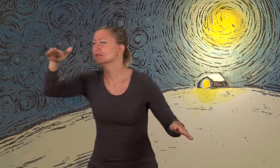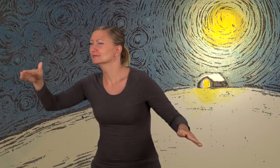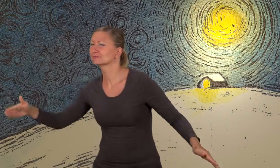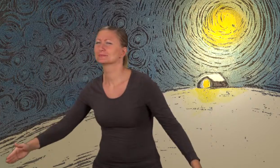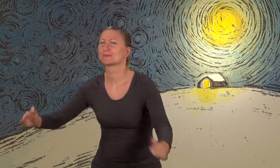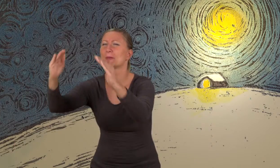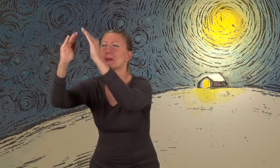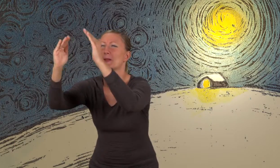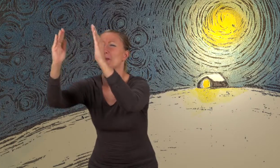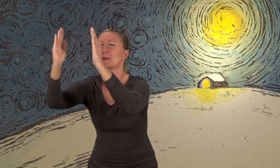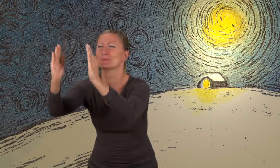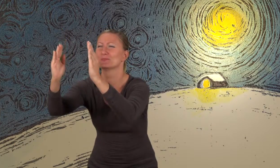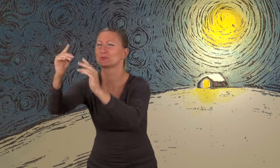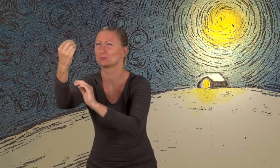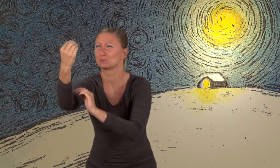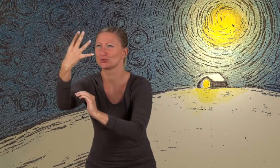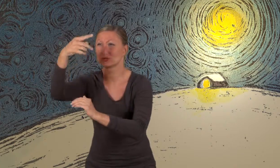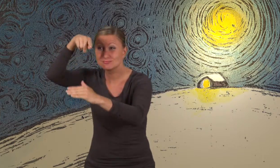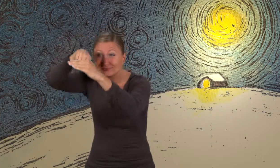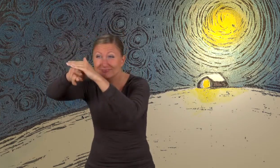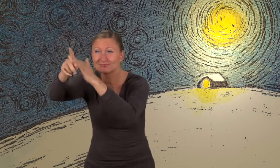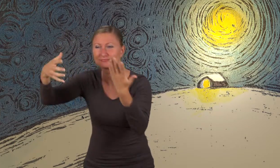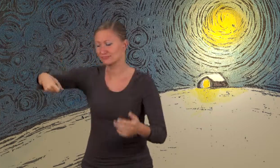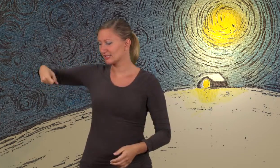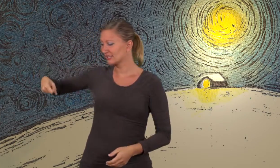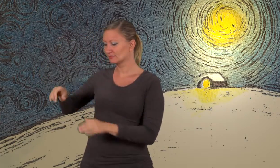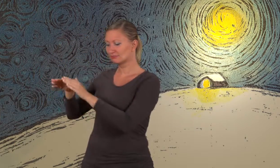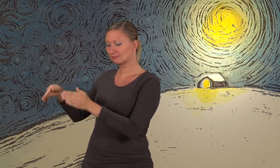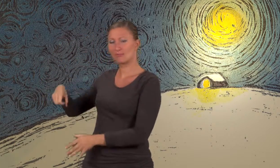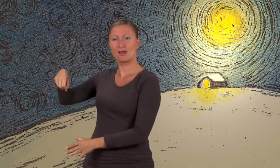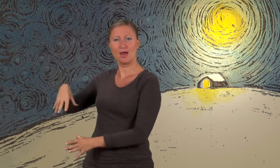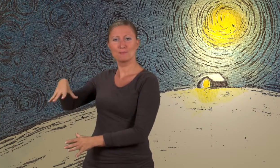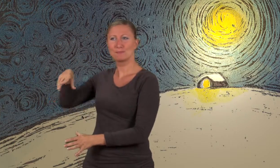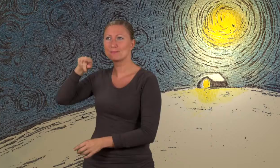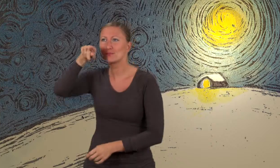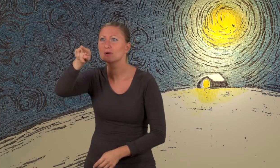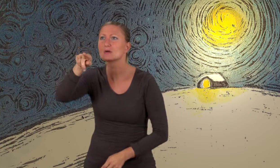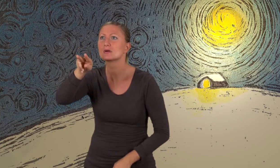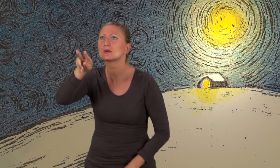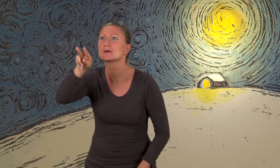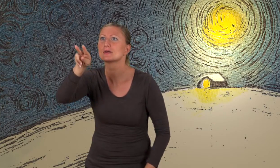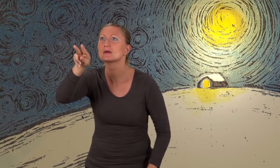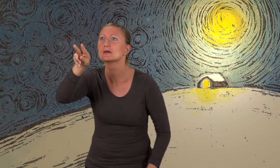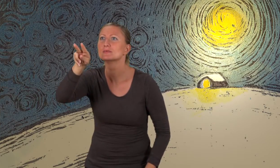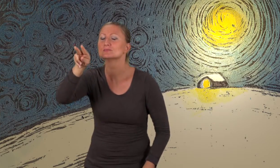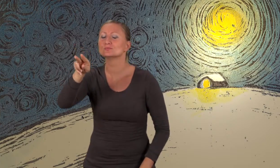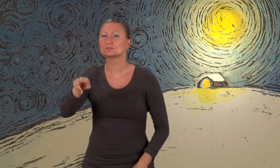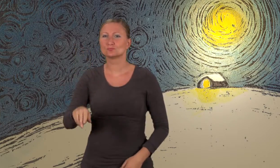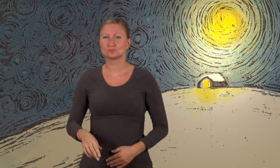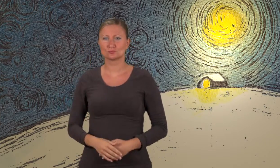Der Stern stand über einem Stall mitten auf dem Feld und durch ein kleines Fenster drang das Licht einer Hirtenlampe.